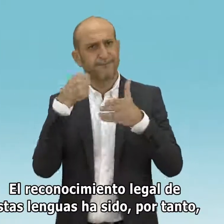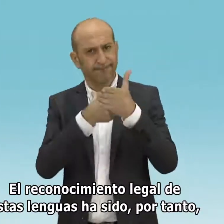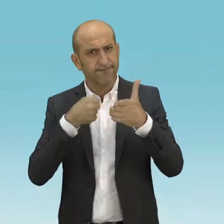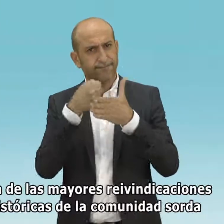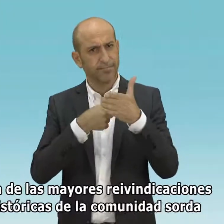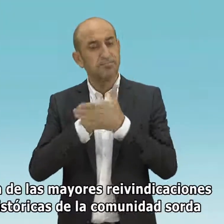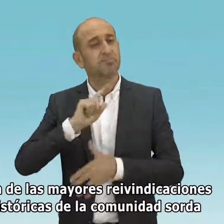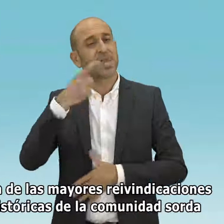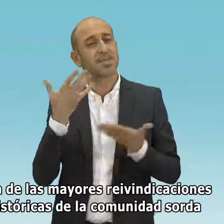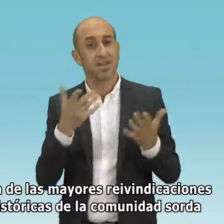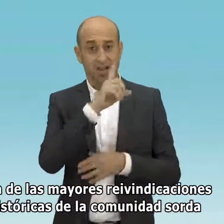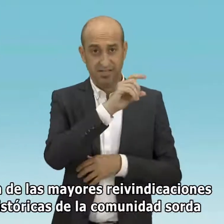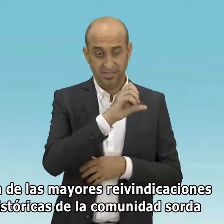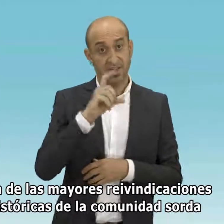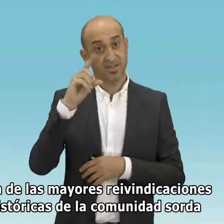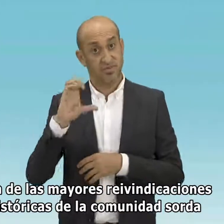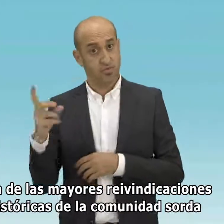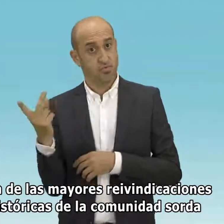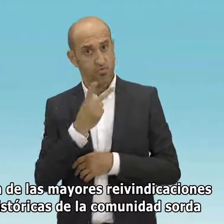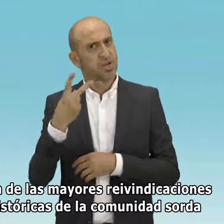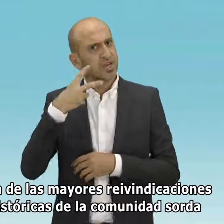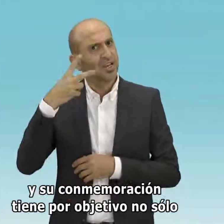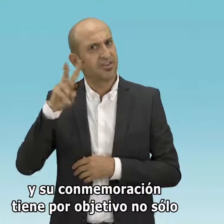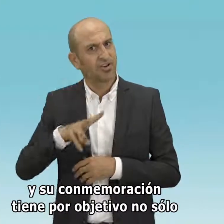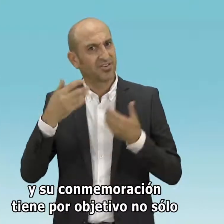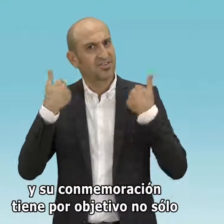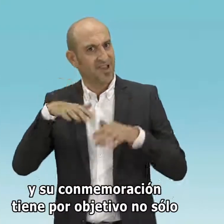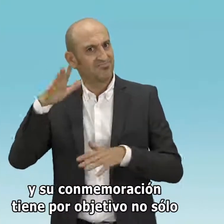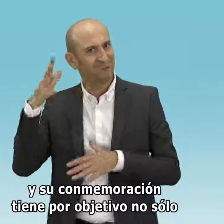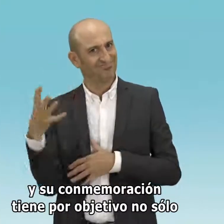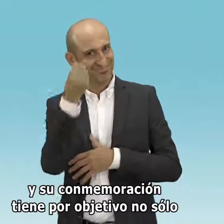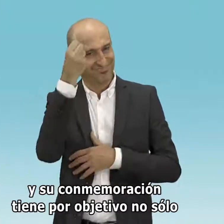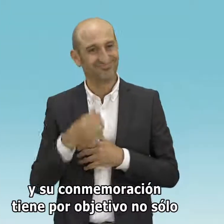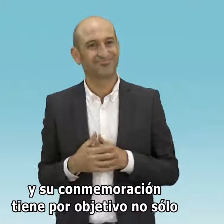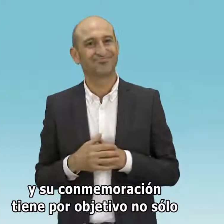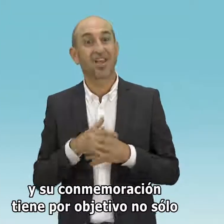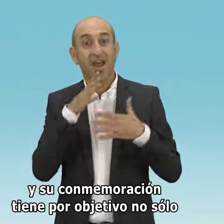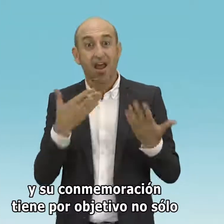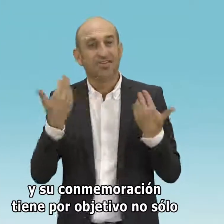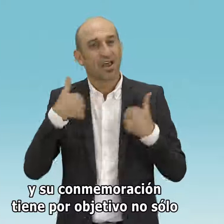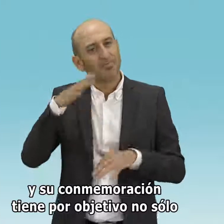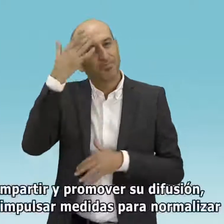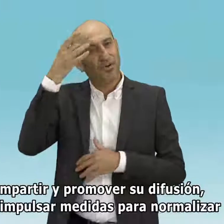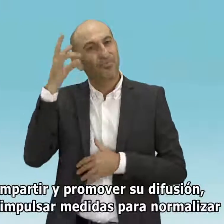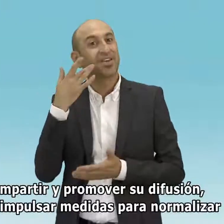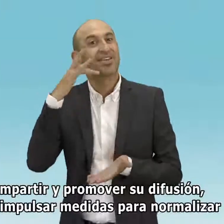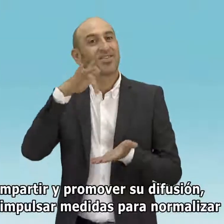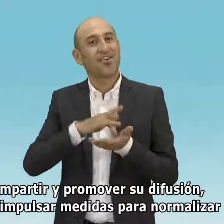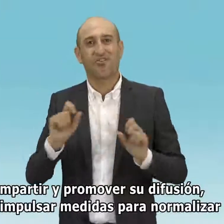una de las mayores reivindicaciones históricas de la comunidad sorda y su conmemoración tiene por objetivo no sólo compartir y promover su